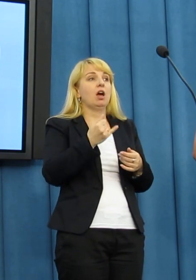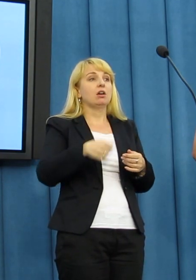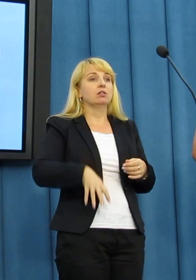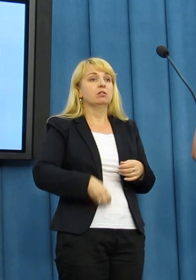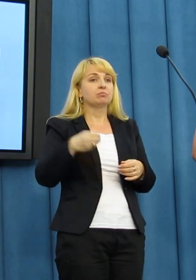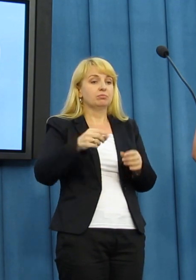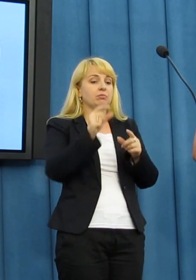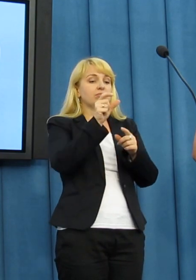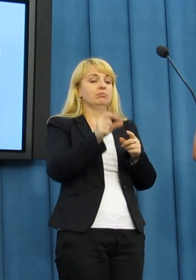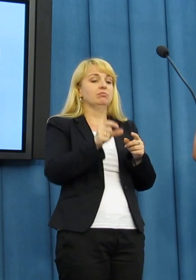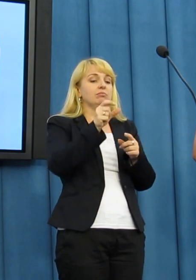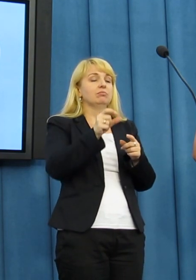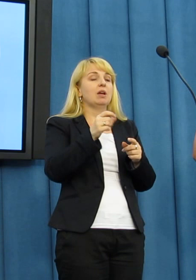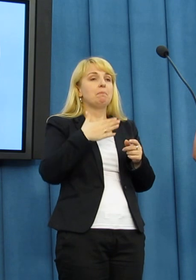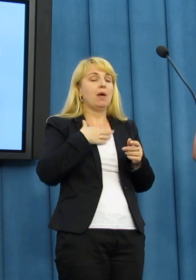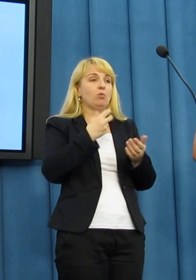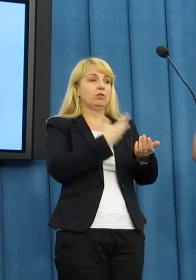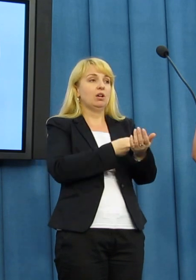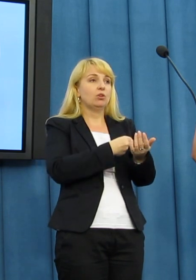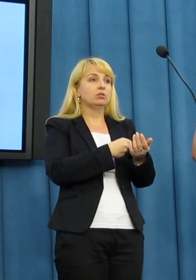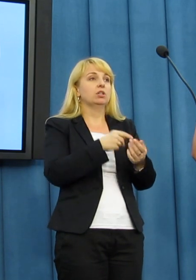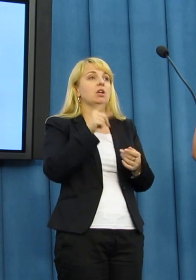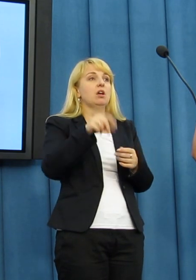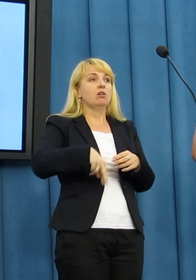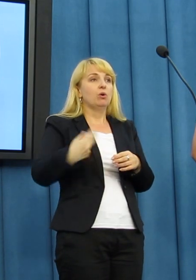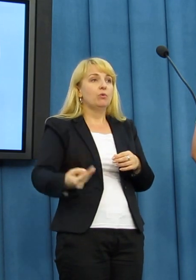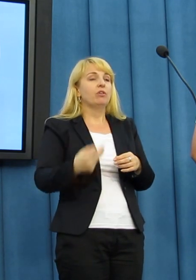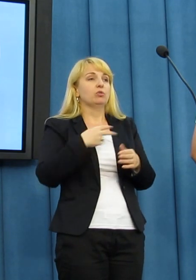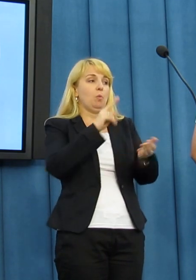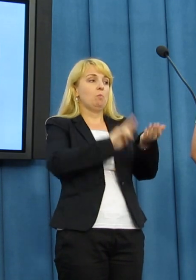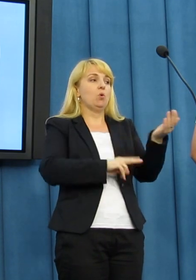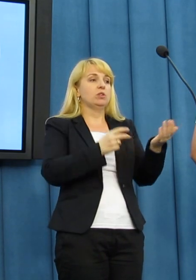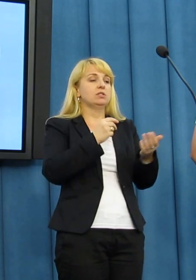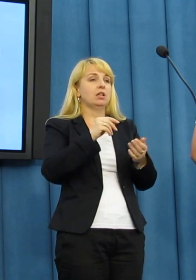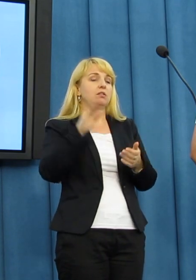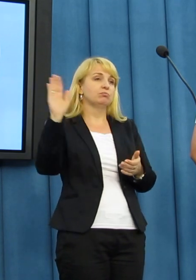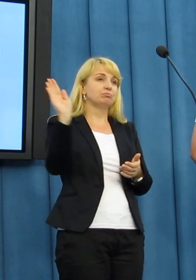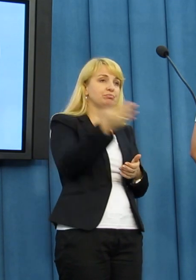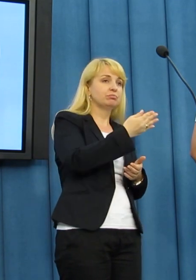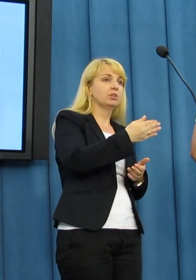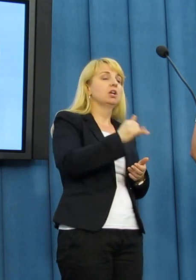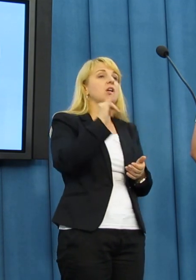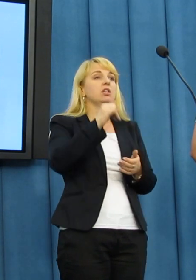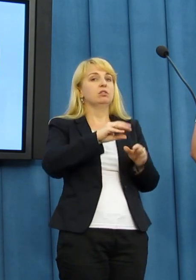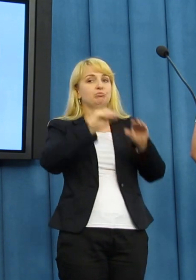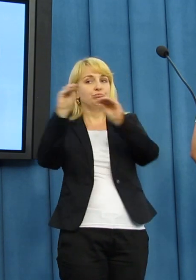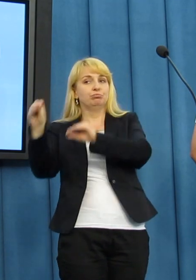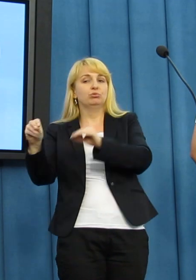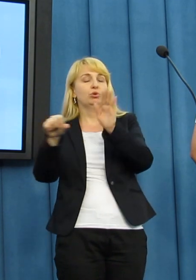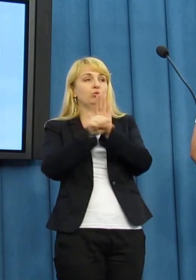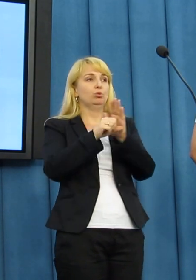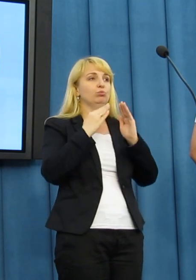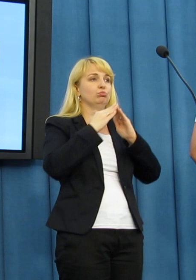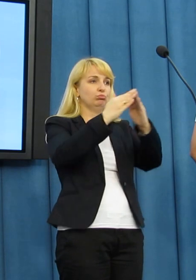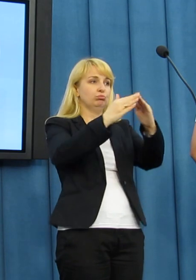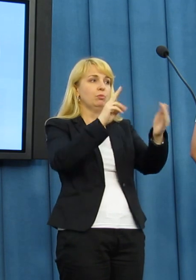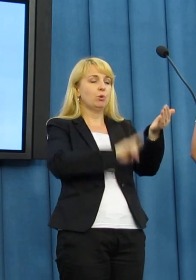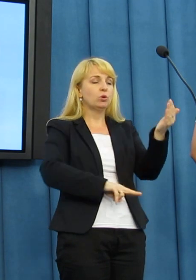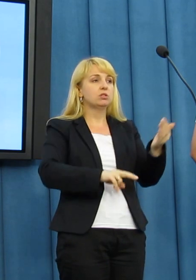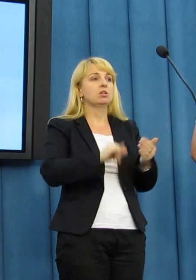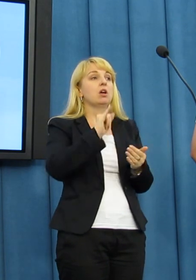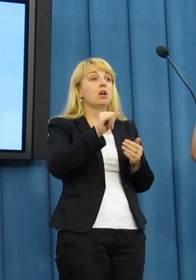majtek zawierający 0,89 g dostał policjanta w twarz. Został przewieziony na Komisariat Policji. Tam został przykuty do